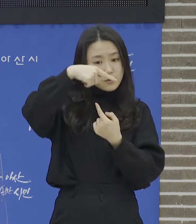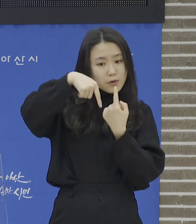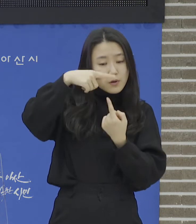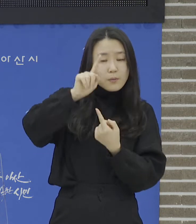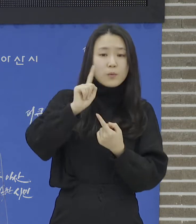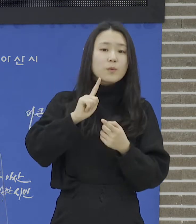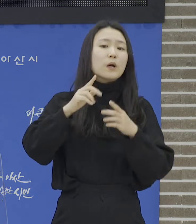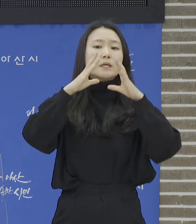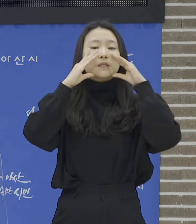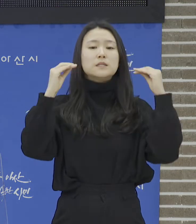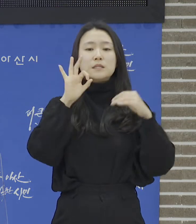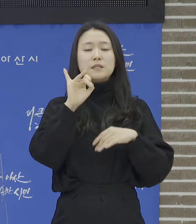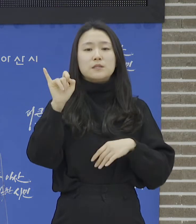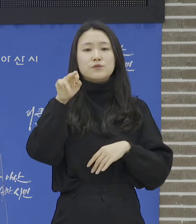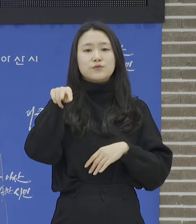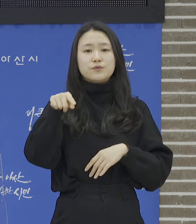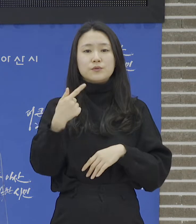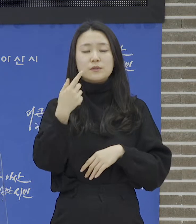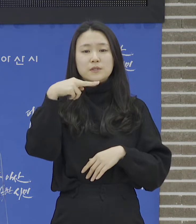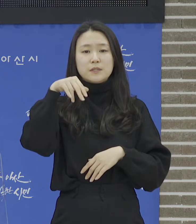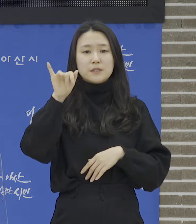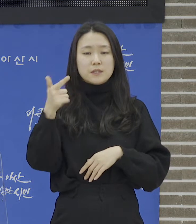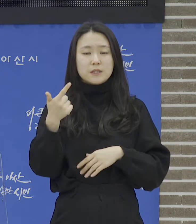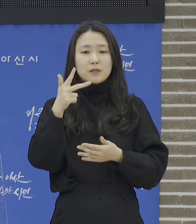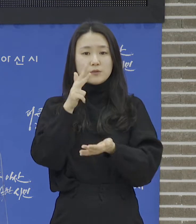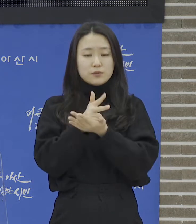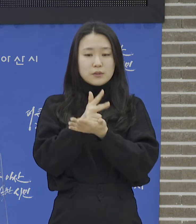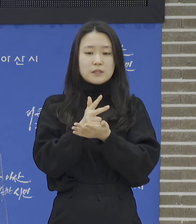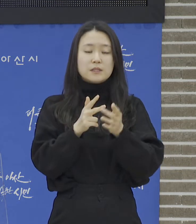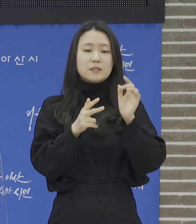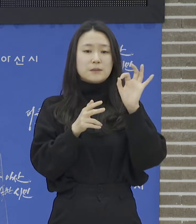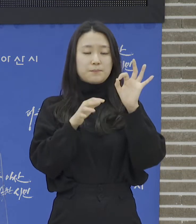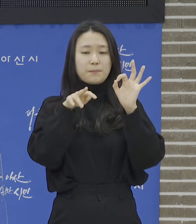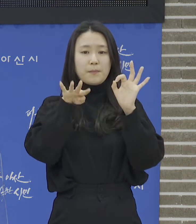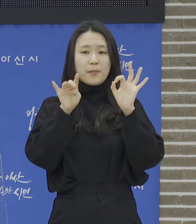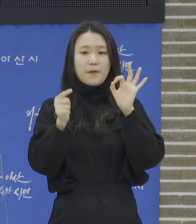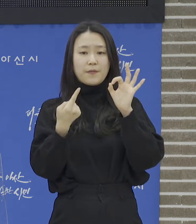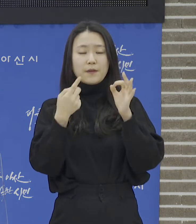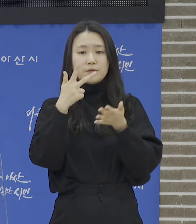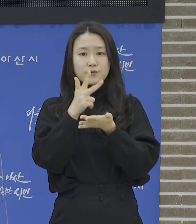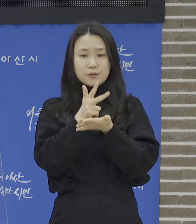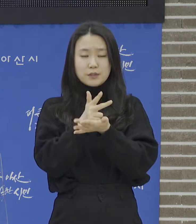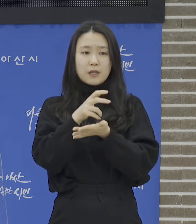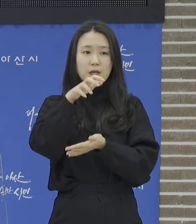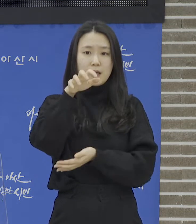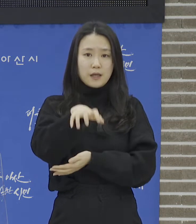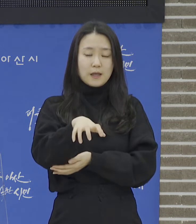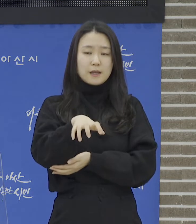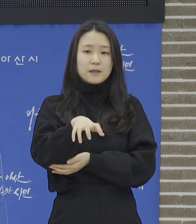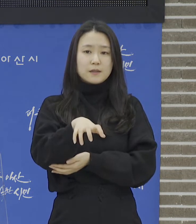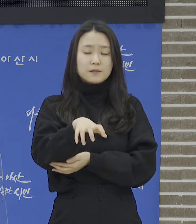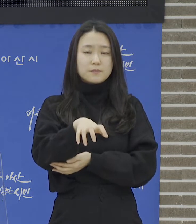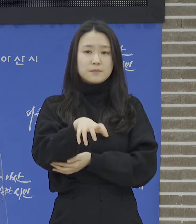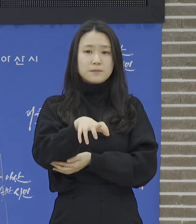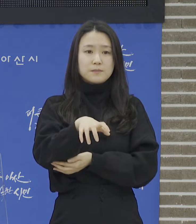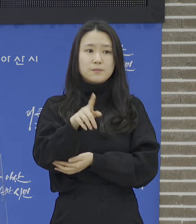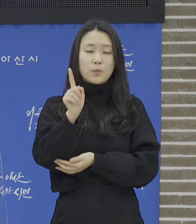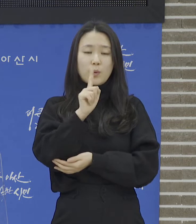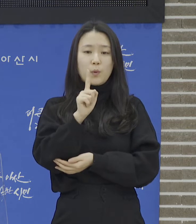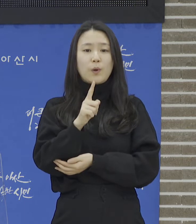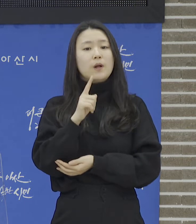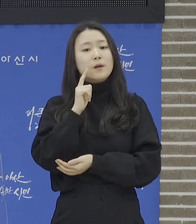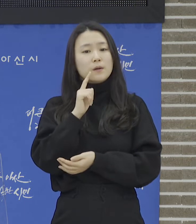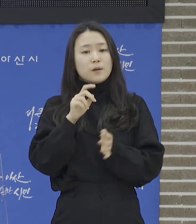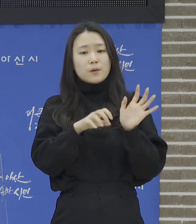선별치료소 10번 주차장은 확진자, 접촉자, 고위험군 등을 대상으로 하는 PCR